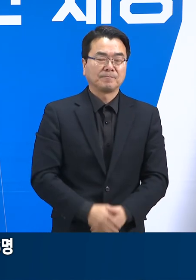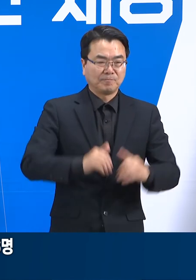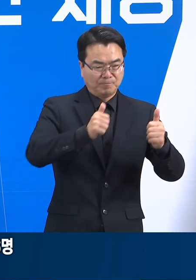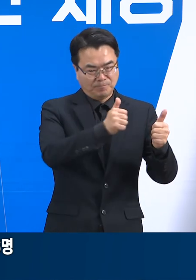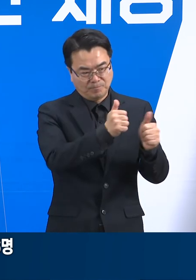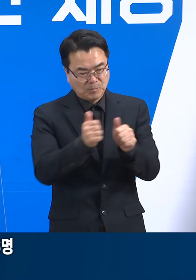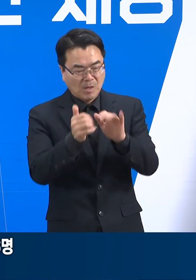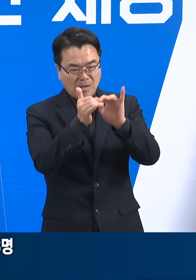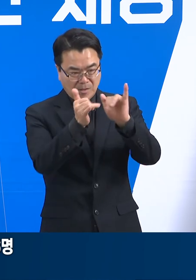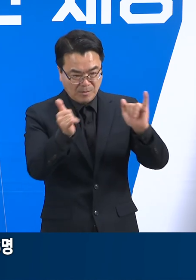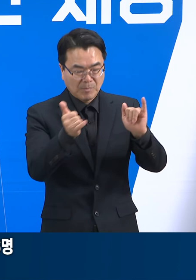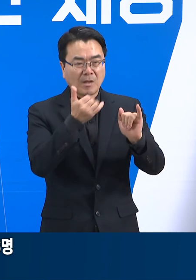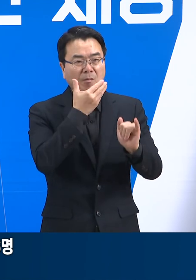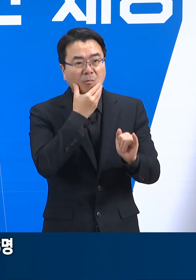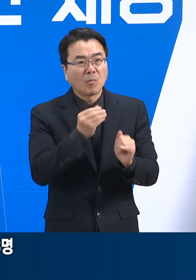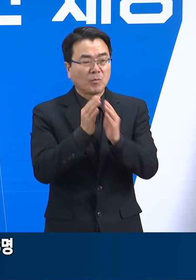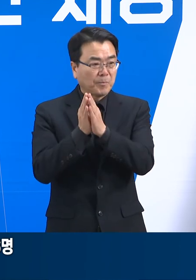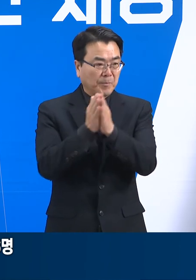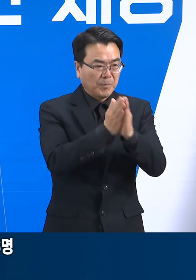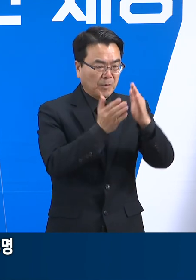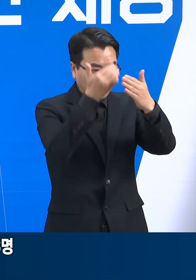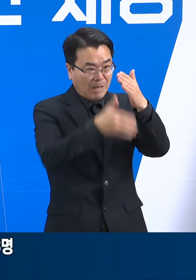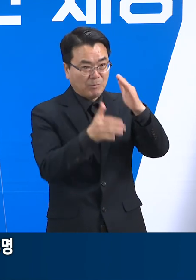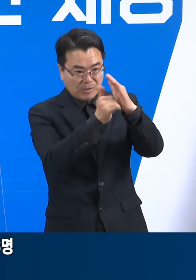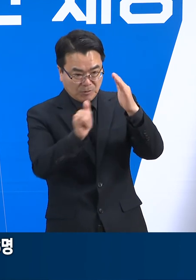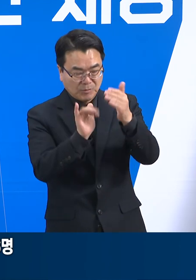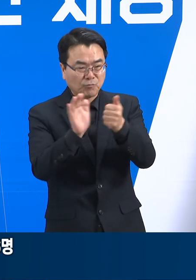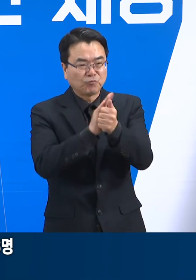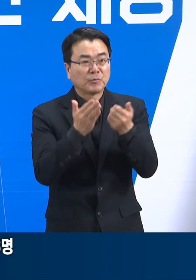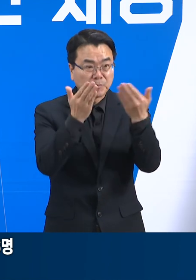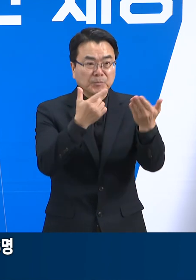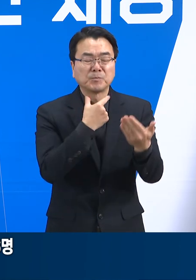명복을 늘며 유가족부 등께 깊은 애도의 말씀을 드립니다.